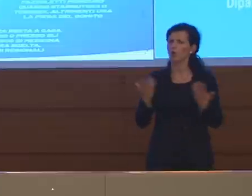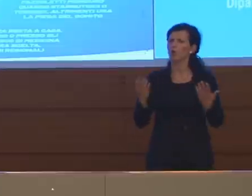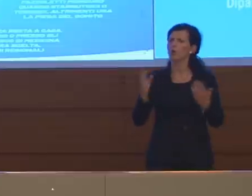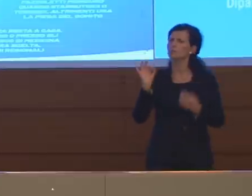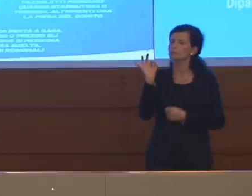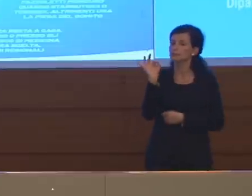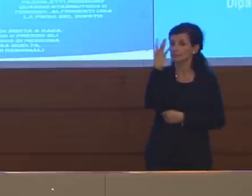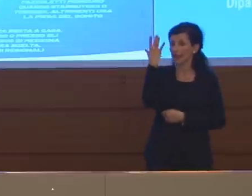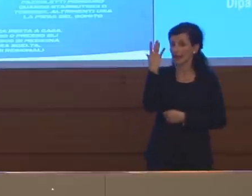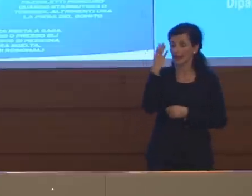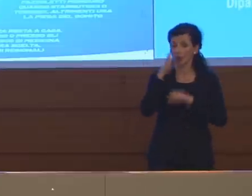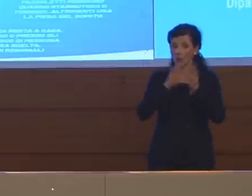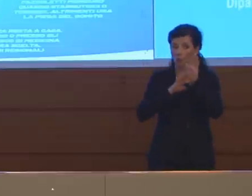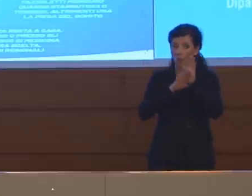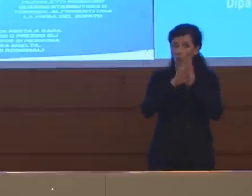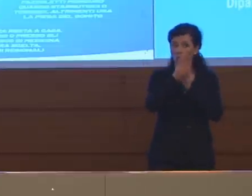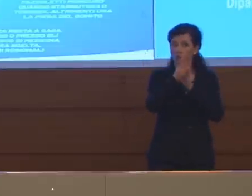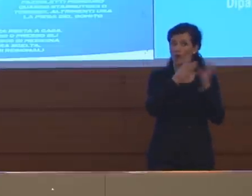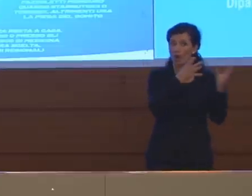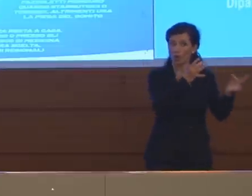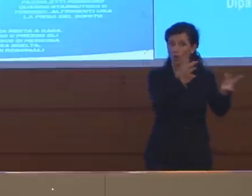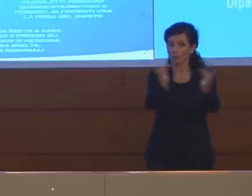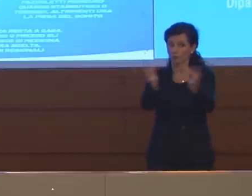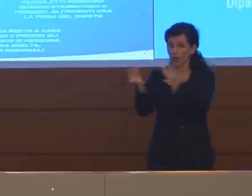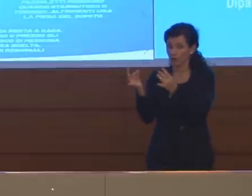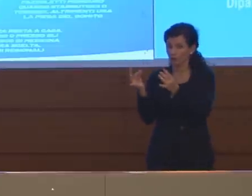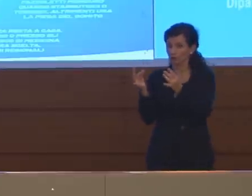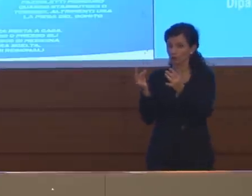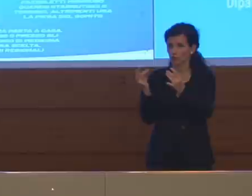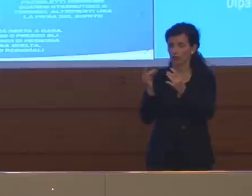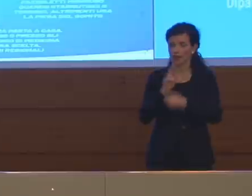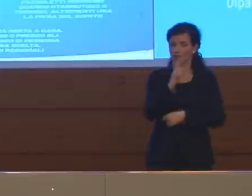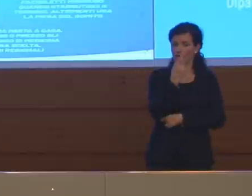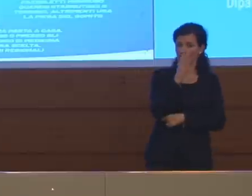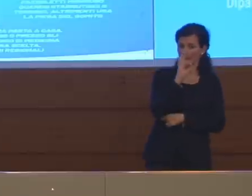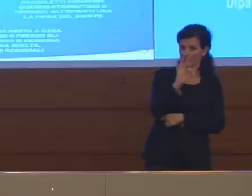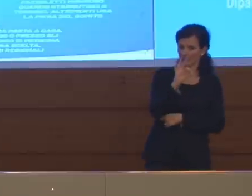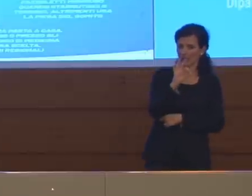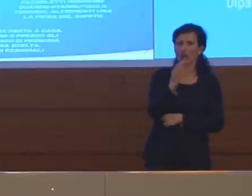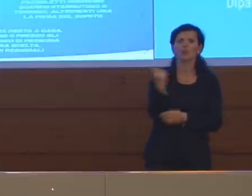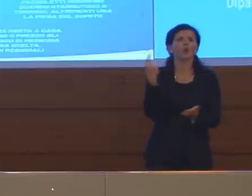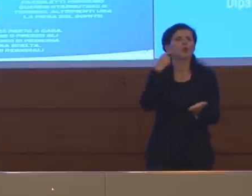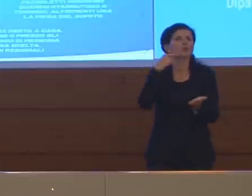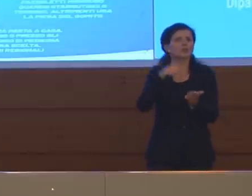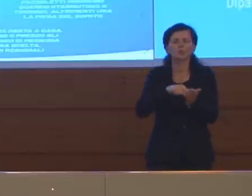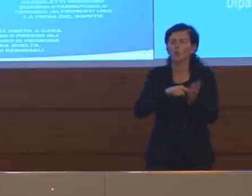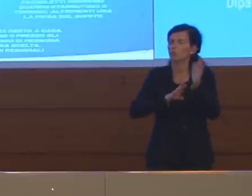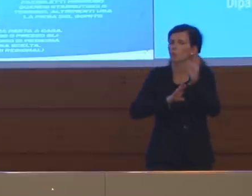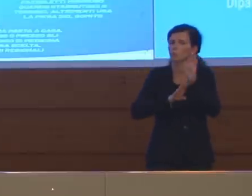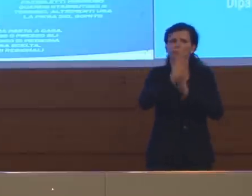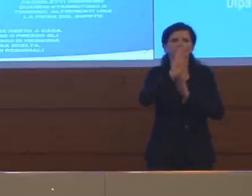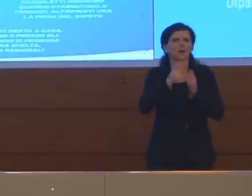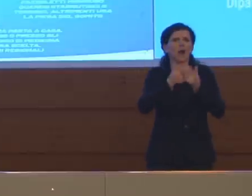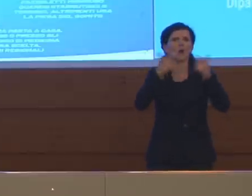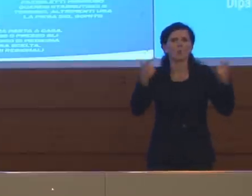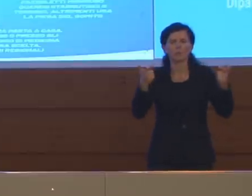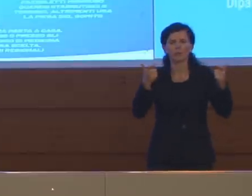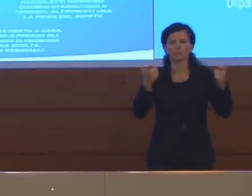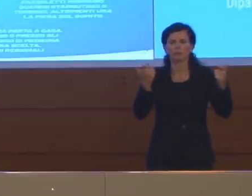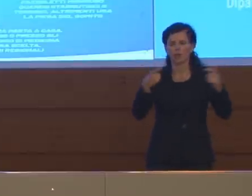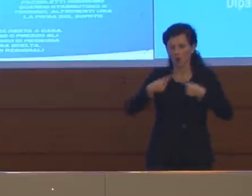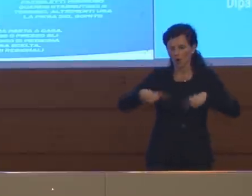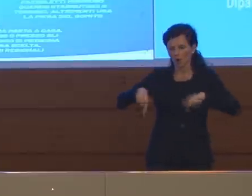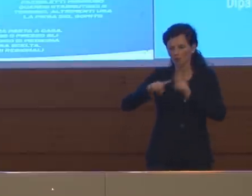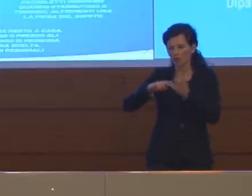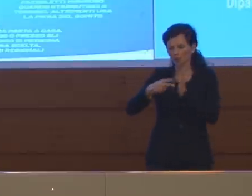dei contagi e il termine R con zero andasse di nuovo ad aumentare, che cosa prevede il